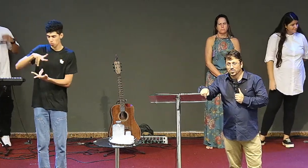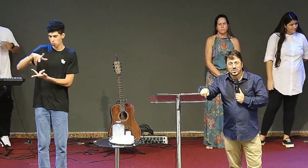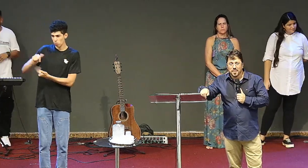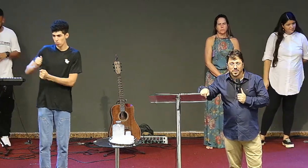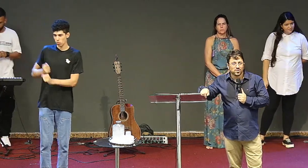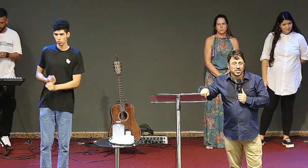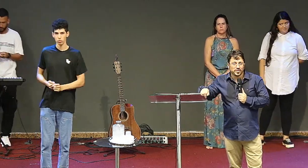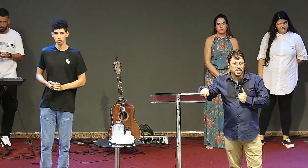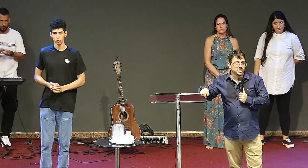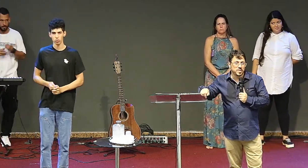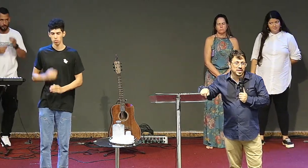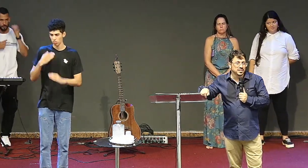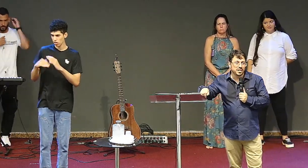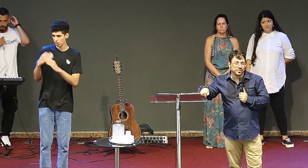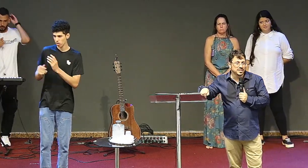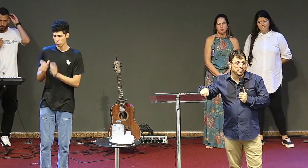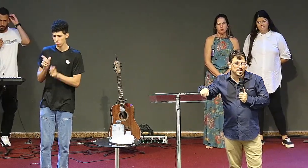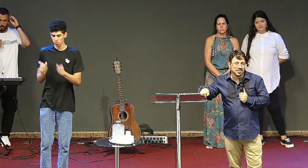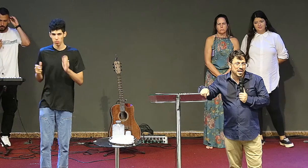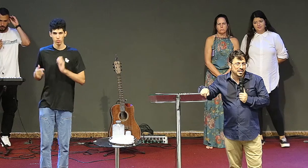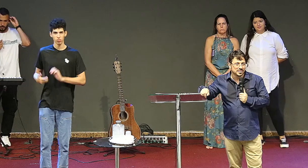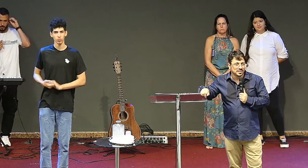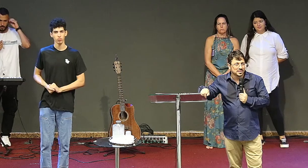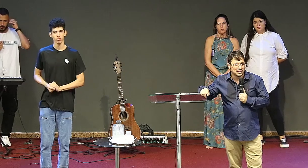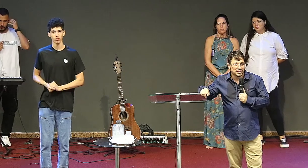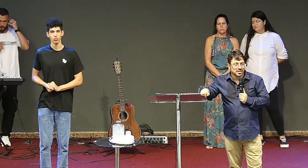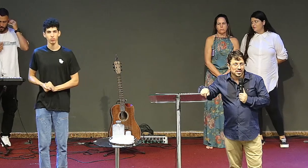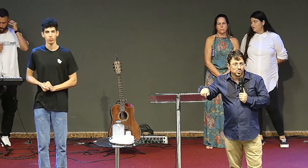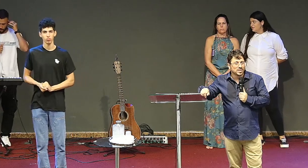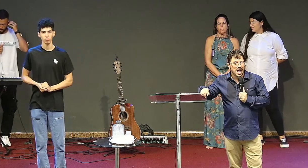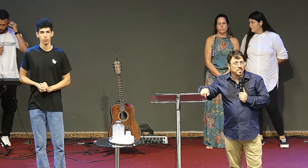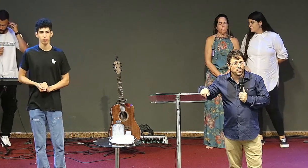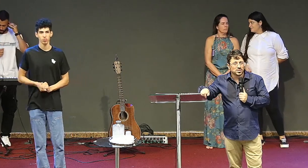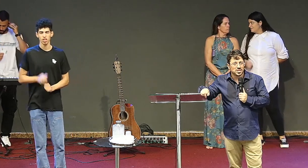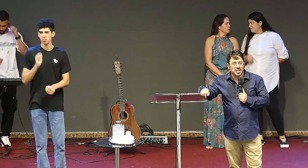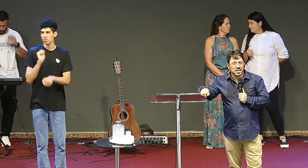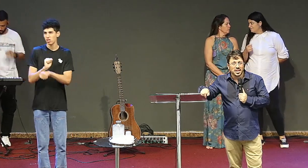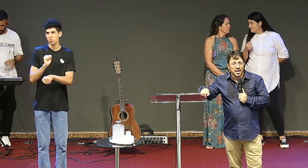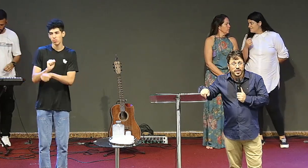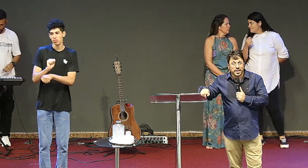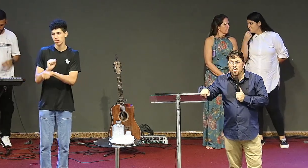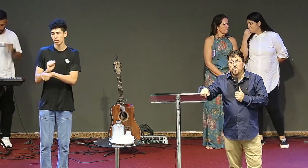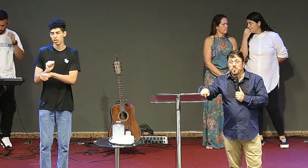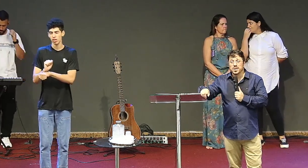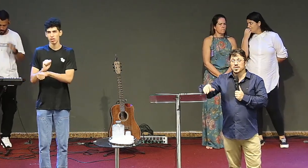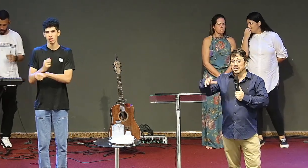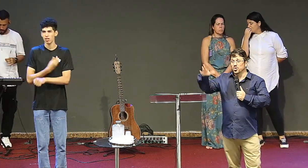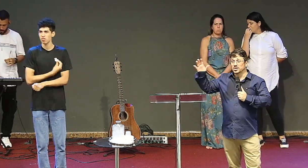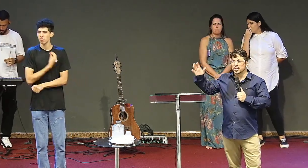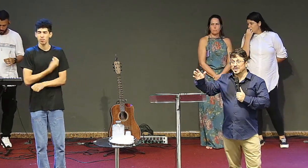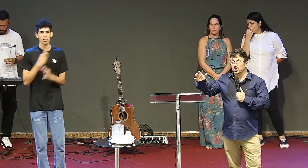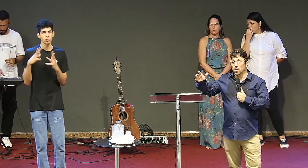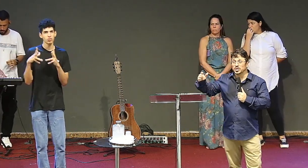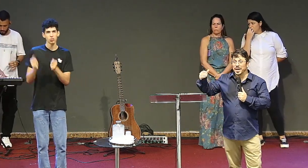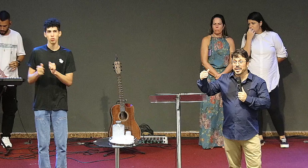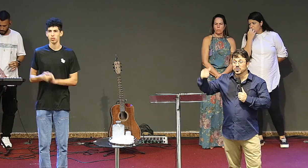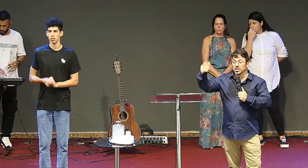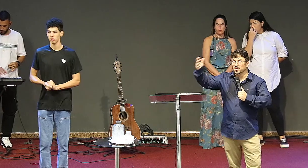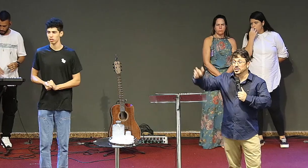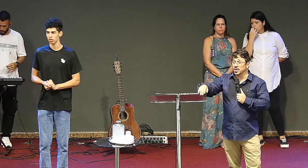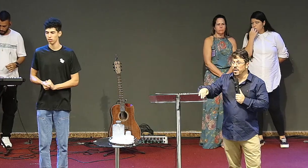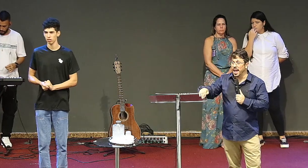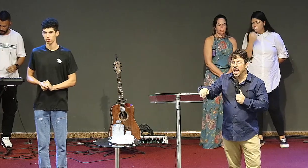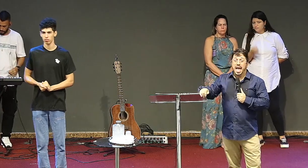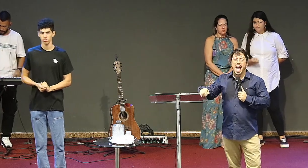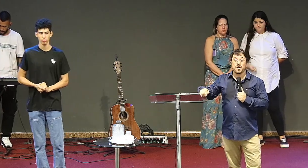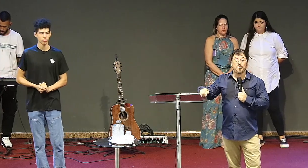não dá para você ficar esperando a vida passar não dá para você ficar culpando as outras pessoas para aquilo que